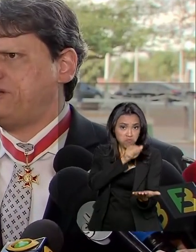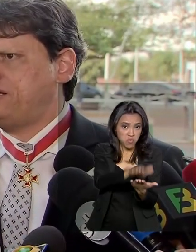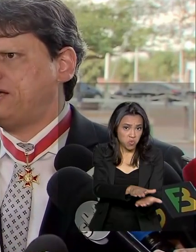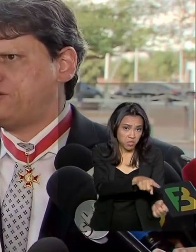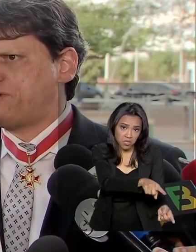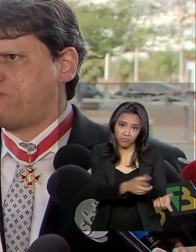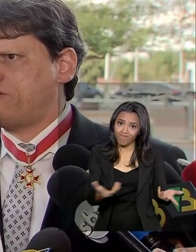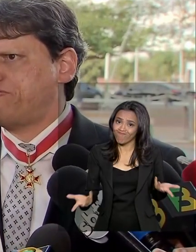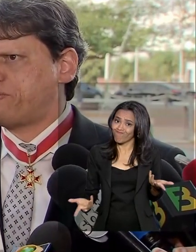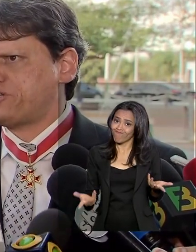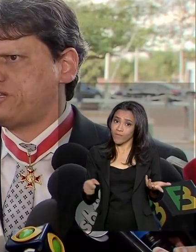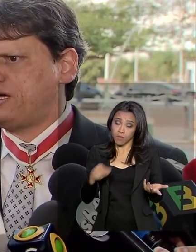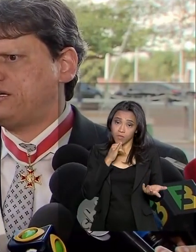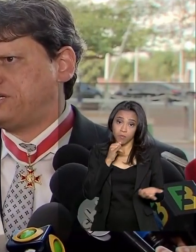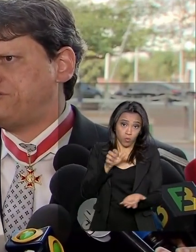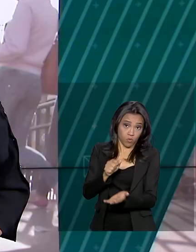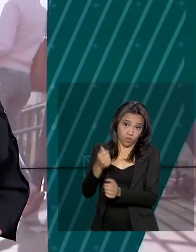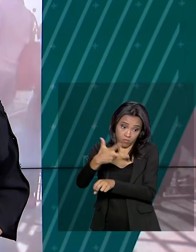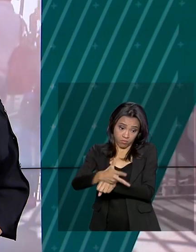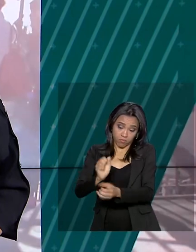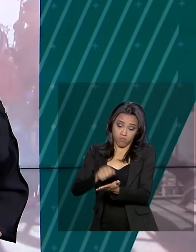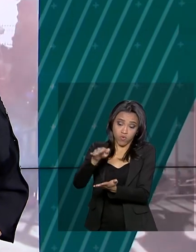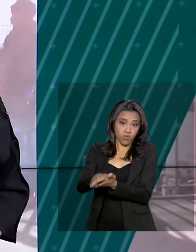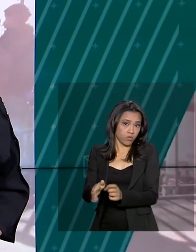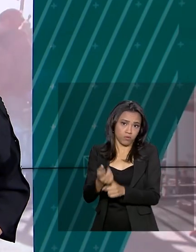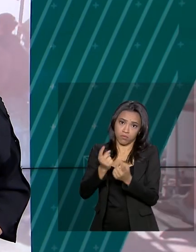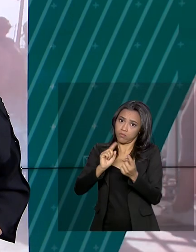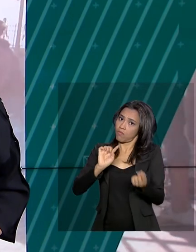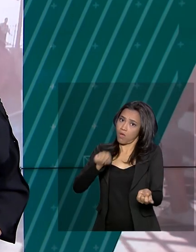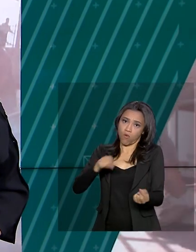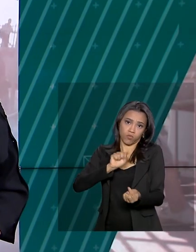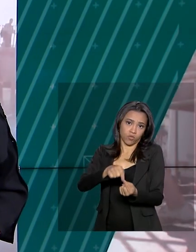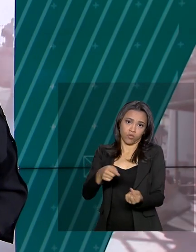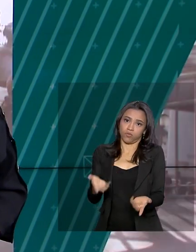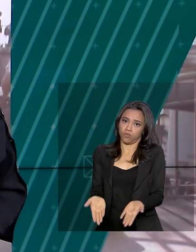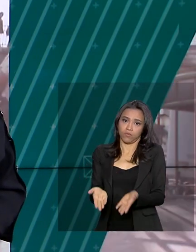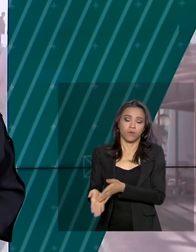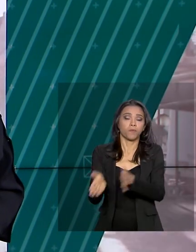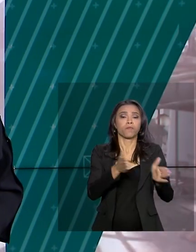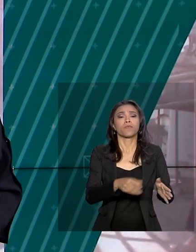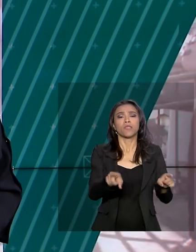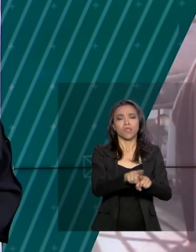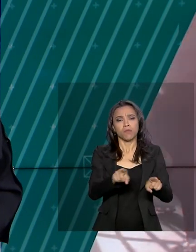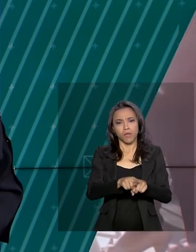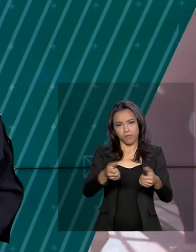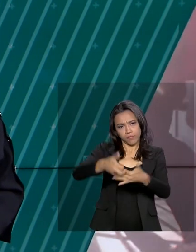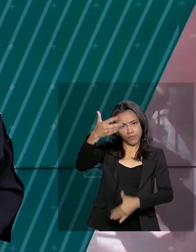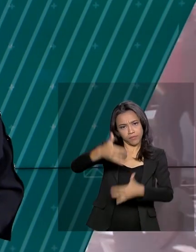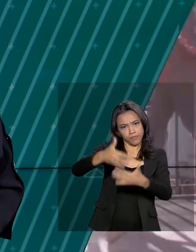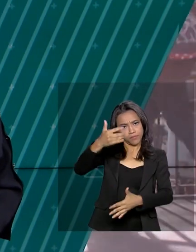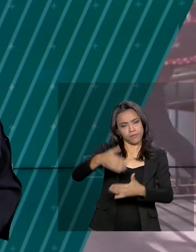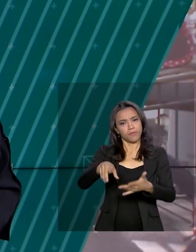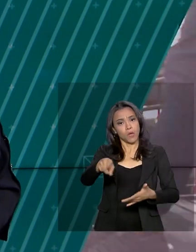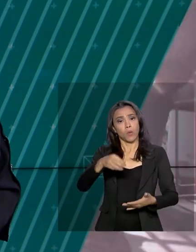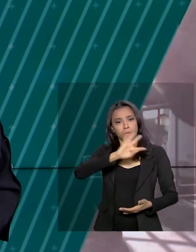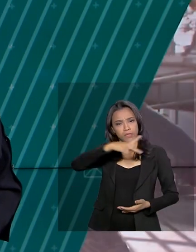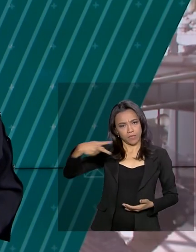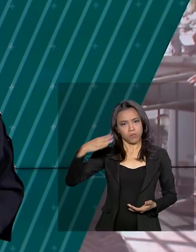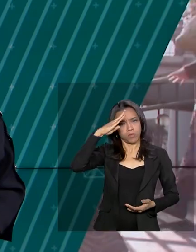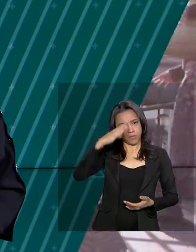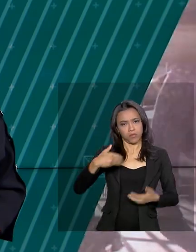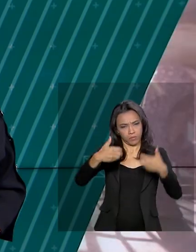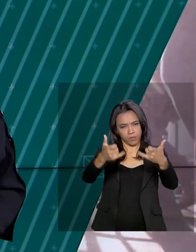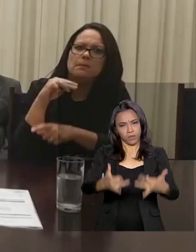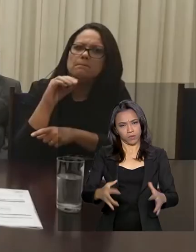servindo à finalidade para a qual ele foi projetado. E em transmissão ao vivo pelas redes sociais, o presidente falou sobre esse assunto.